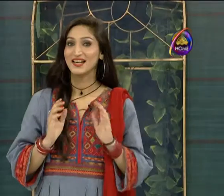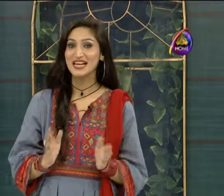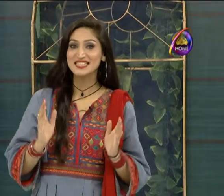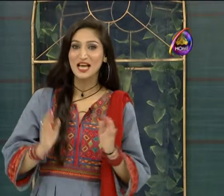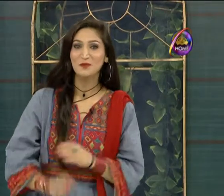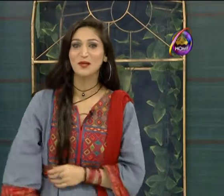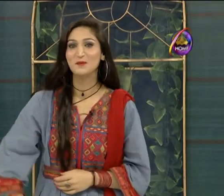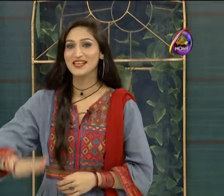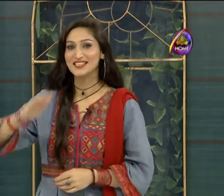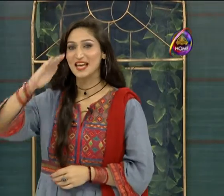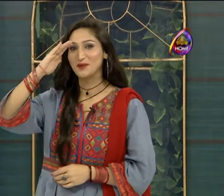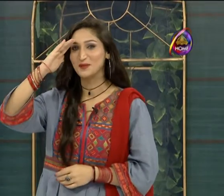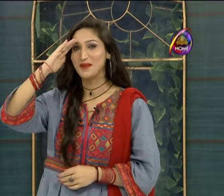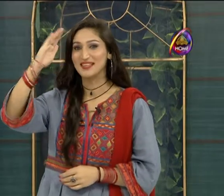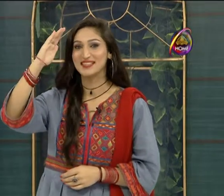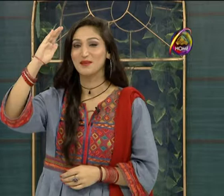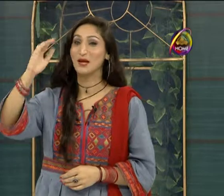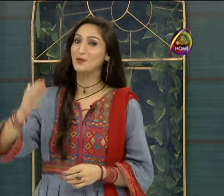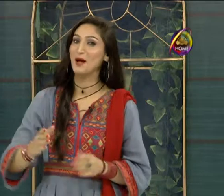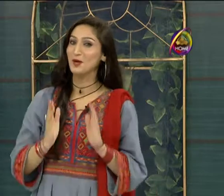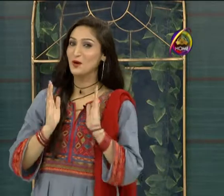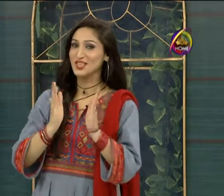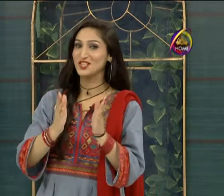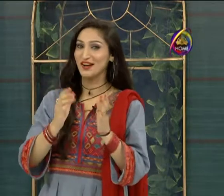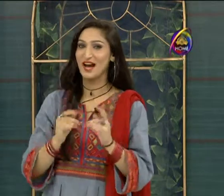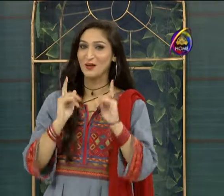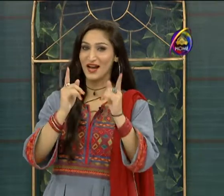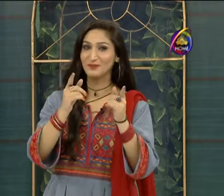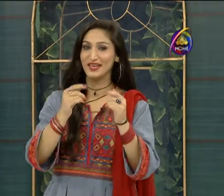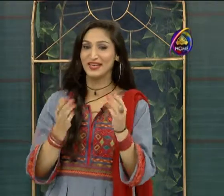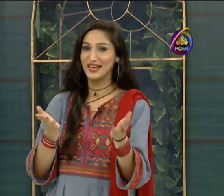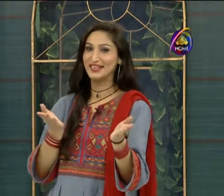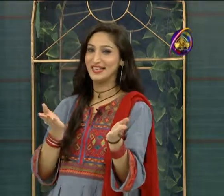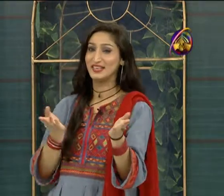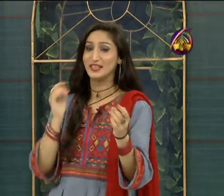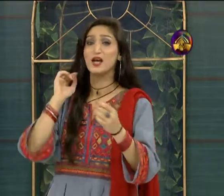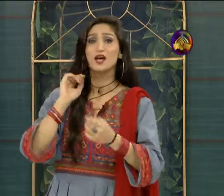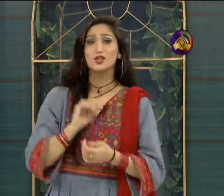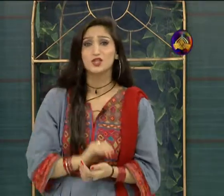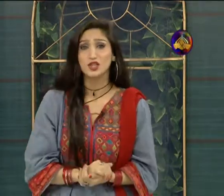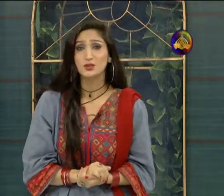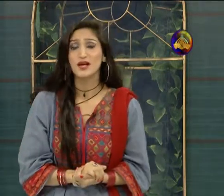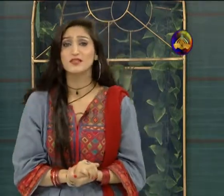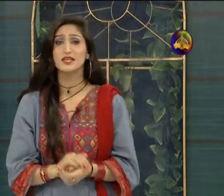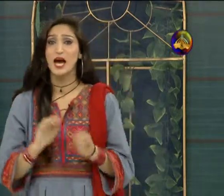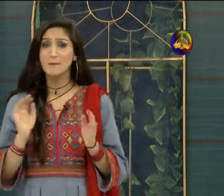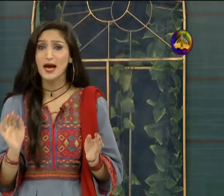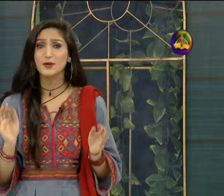اسلام علیکم میرے اسلام علیکم پاکستان میں ہوں آپ کی ہوسٹ عیشہ خان اور آپ دیکھ رہے ہیں نٹ کٹ جی تو ناظرین اب میں آپ کی